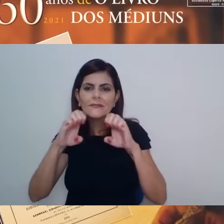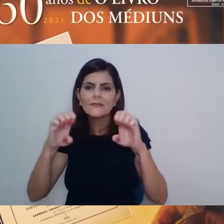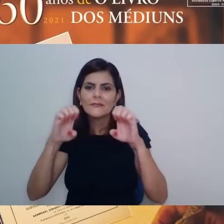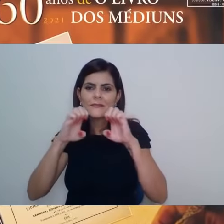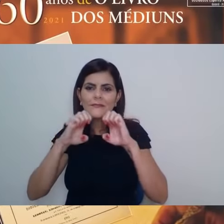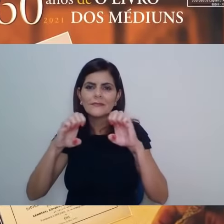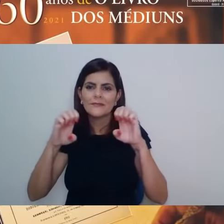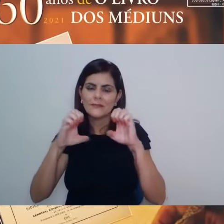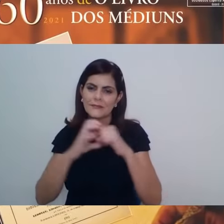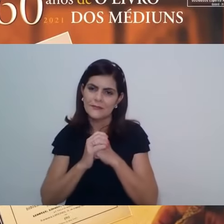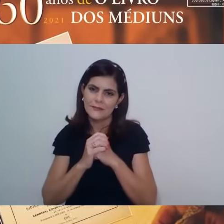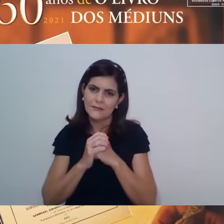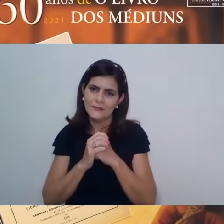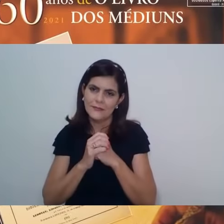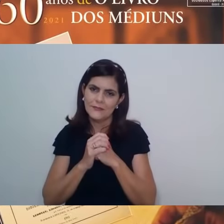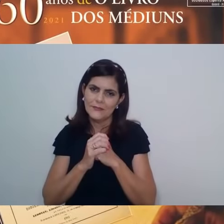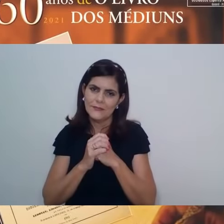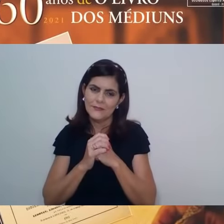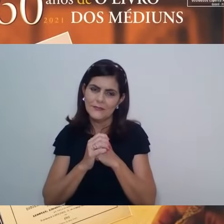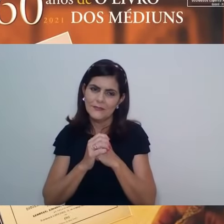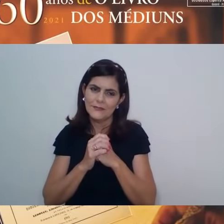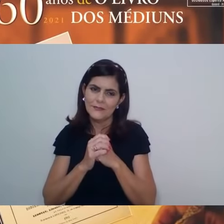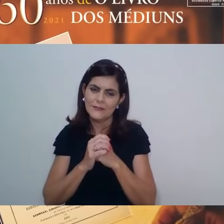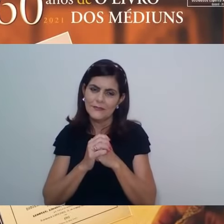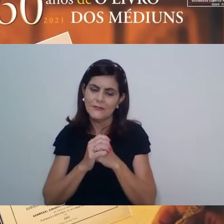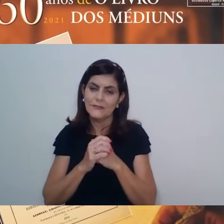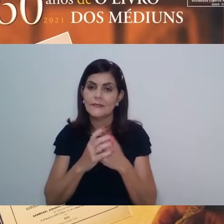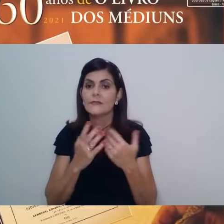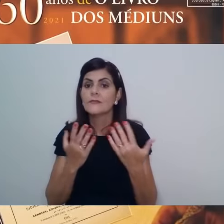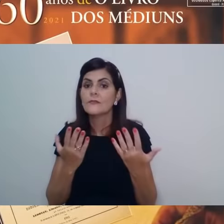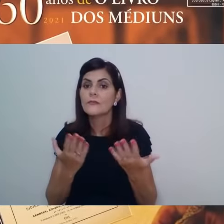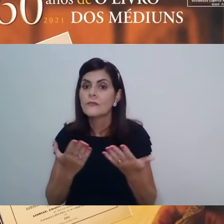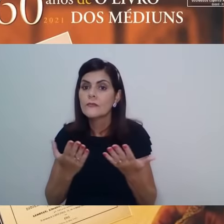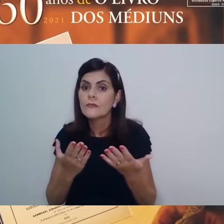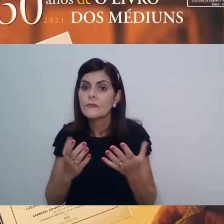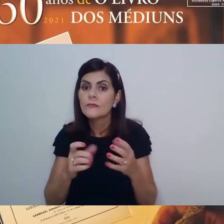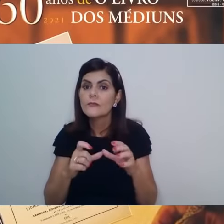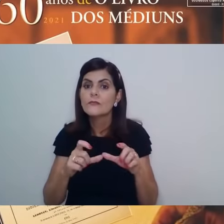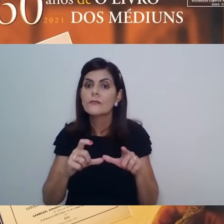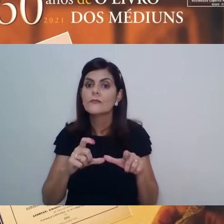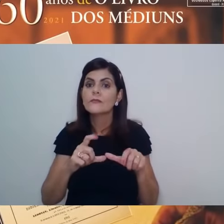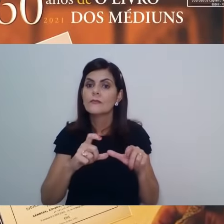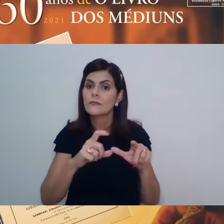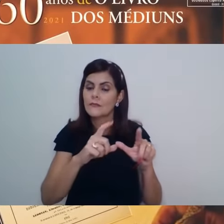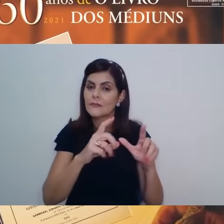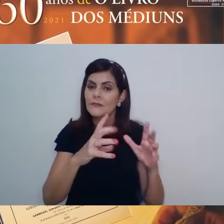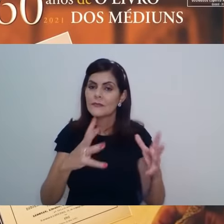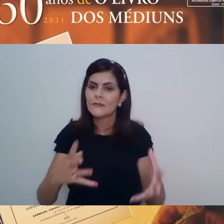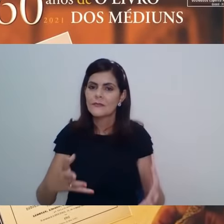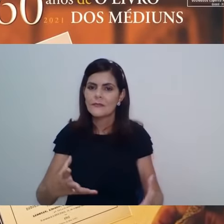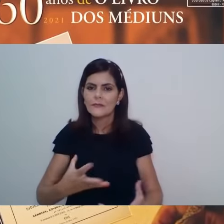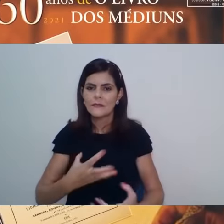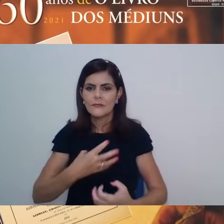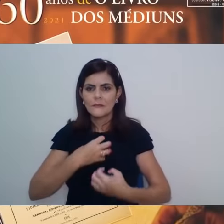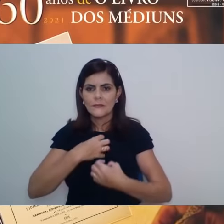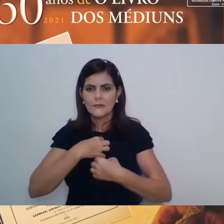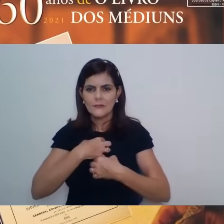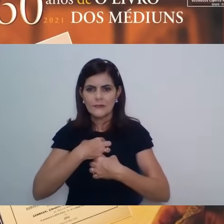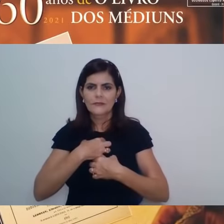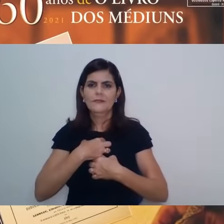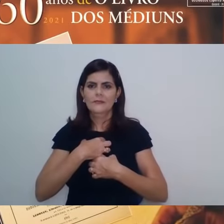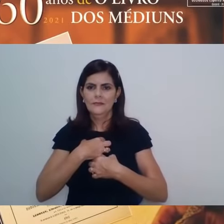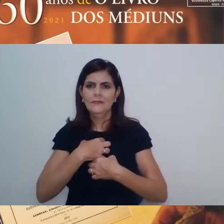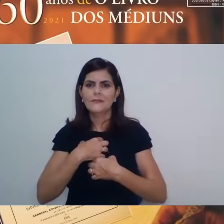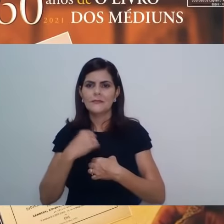importantes. Esta aqui, empreendida para dentro, foi a sua viagem mais fundamental.